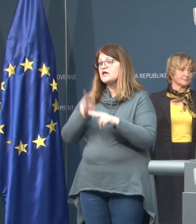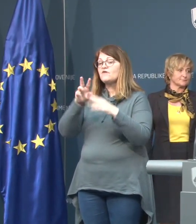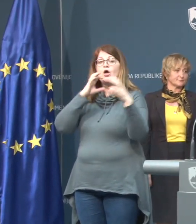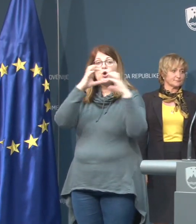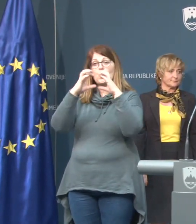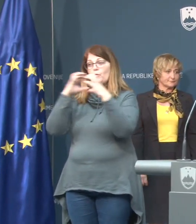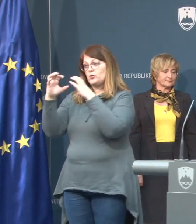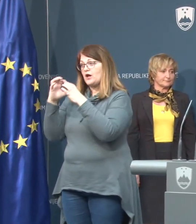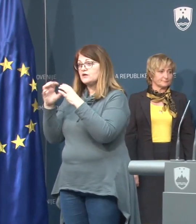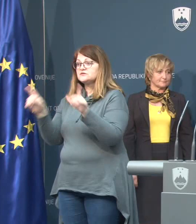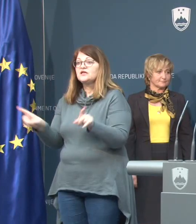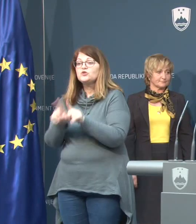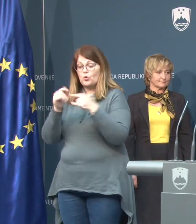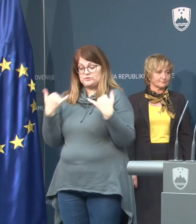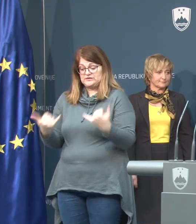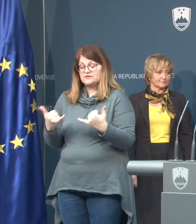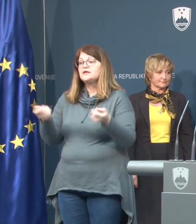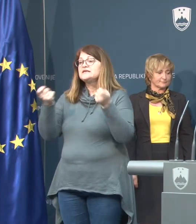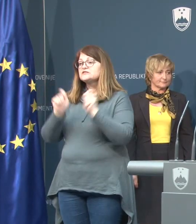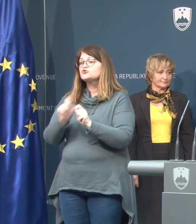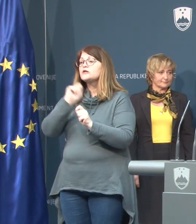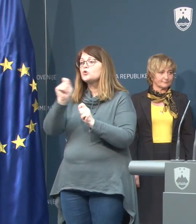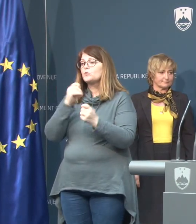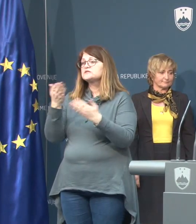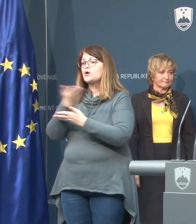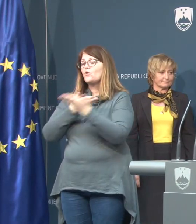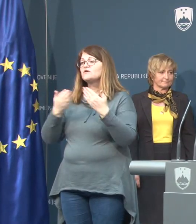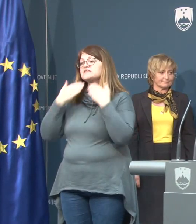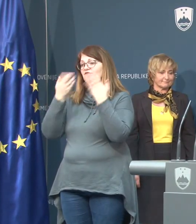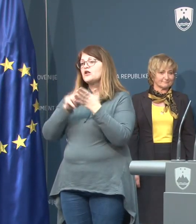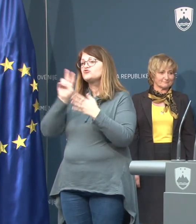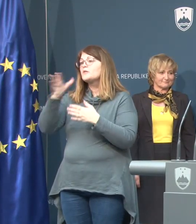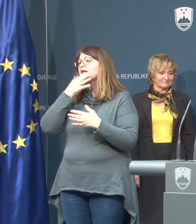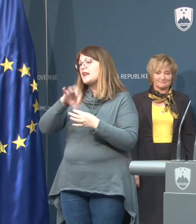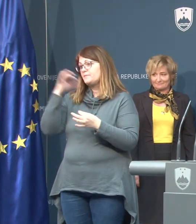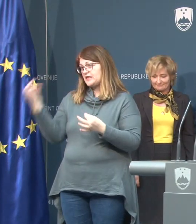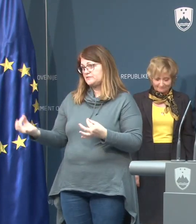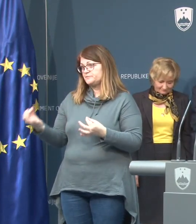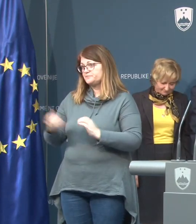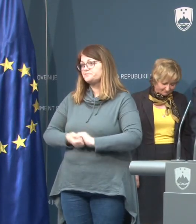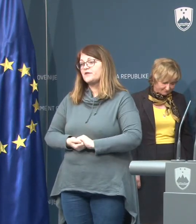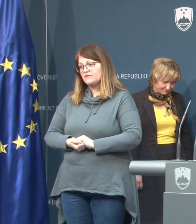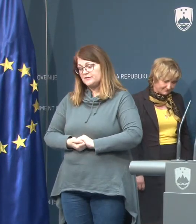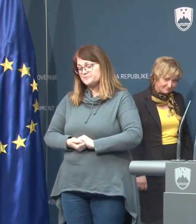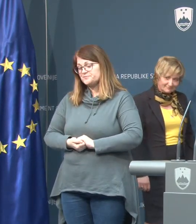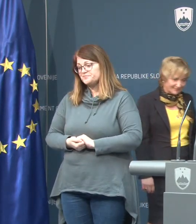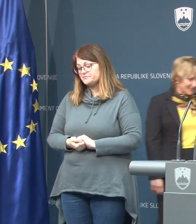komunikaciji, tako da v tej padi zaključujemo rodinakstvo. Hvala še naprejdej. Hvala.